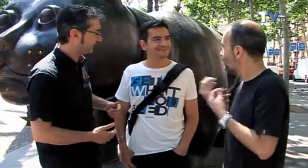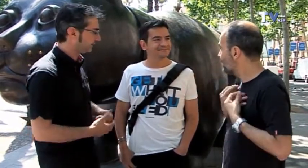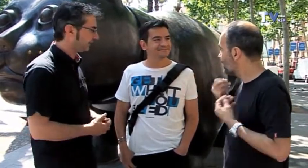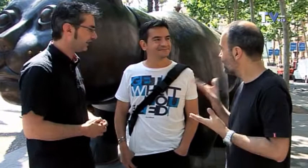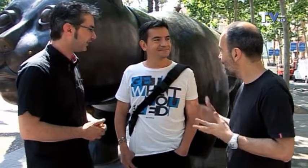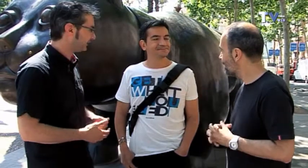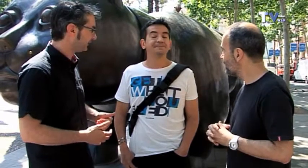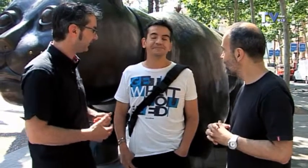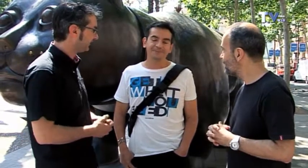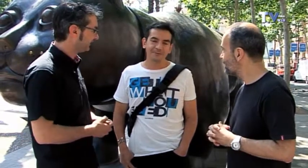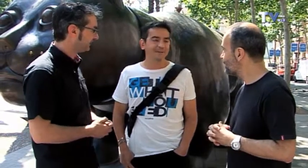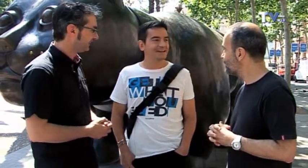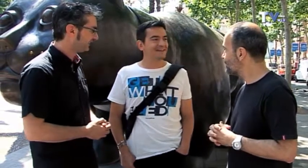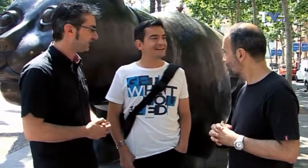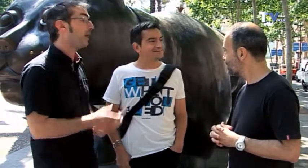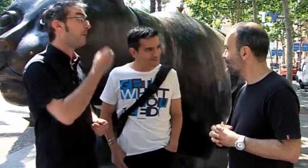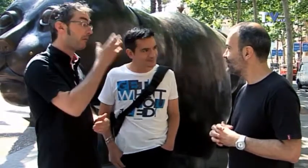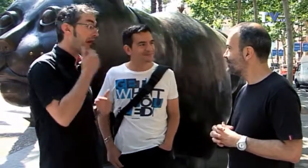bueno, ¿qué tal? ¿Cómo va todo? Muy bien, gracias.